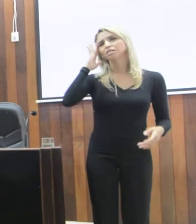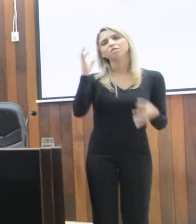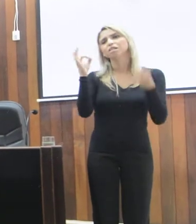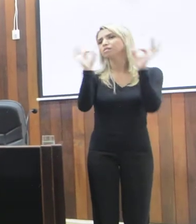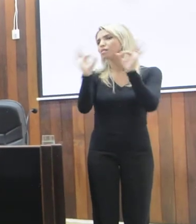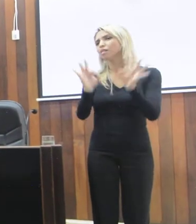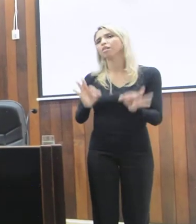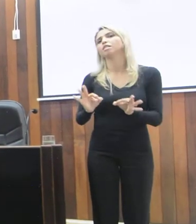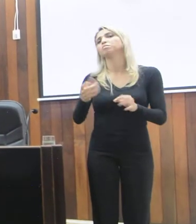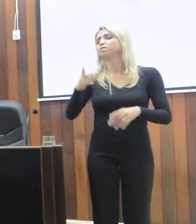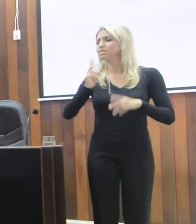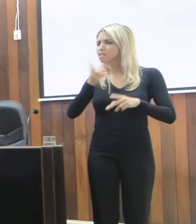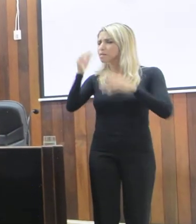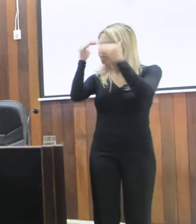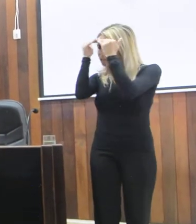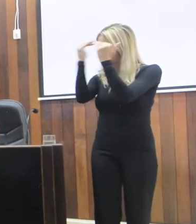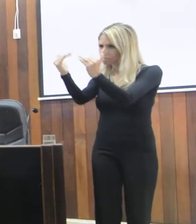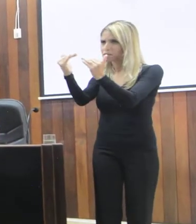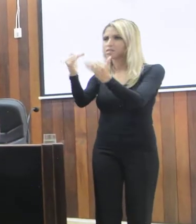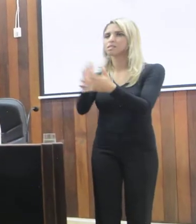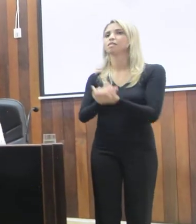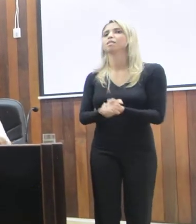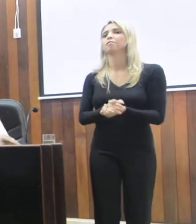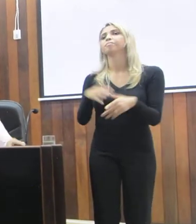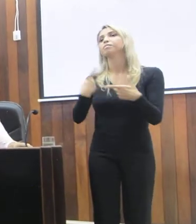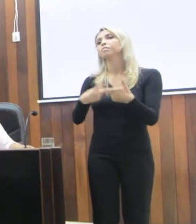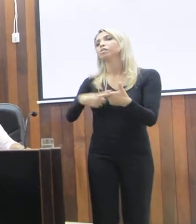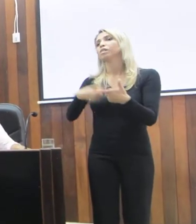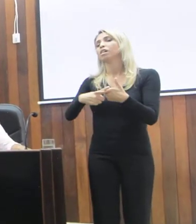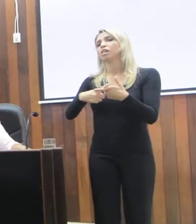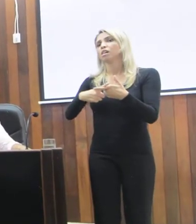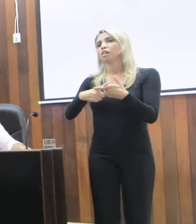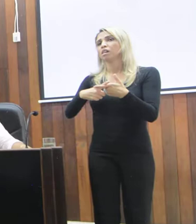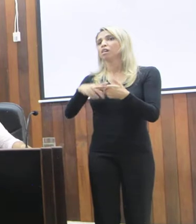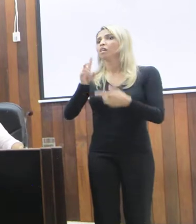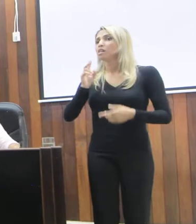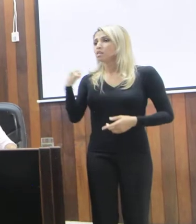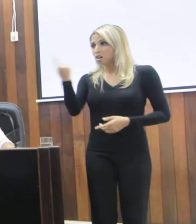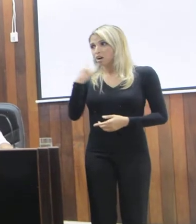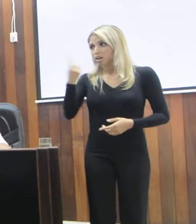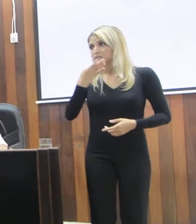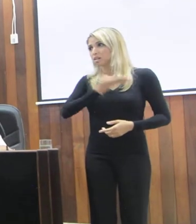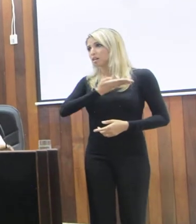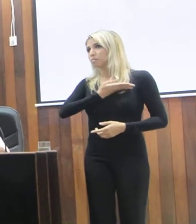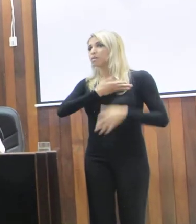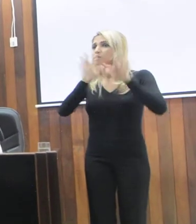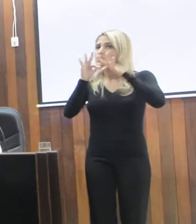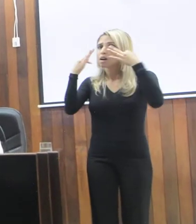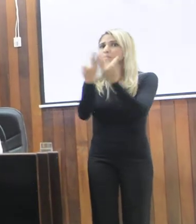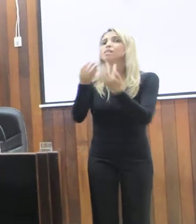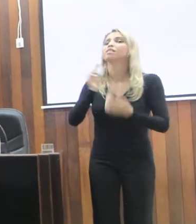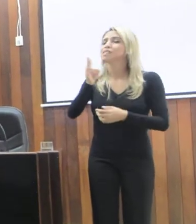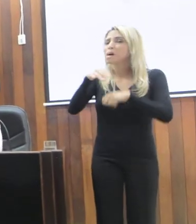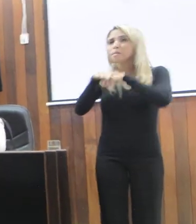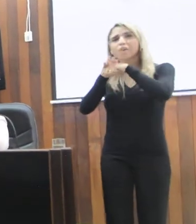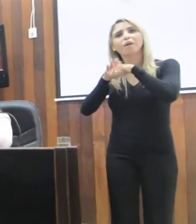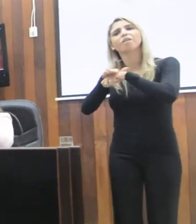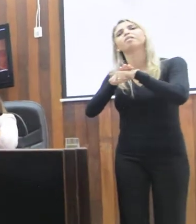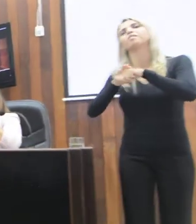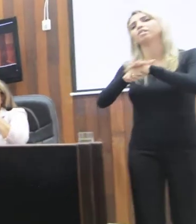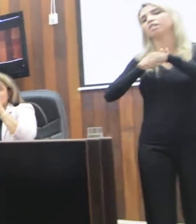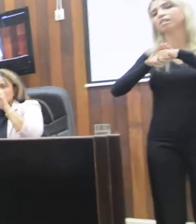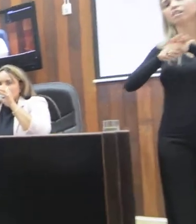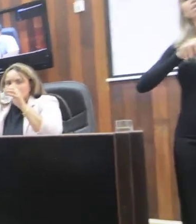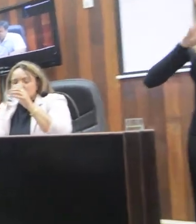sempre respeitamos uns com os outros. A gente, amigo de família, sempre conversa muito, Luiz. Então,